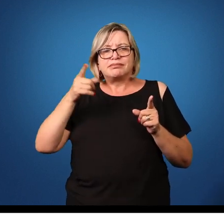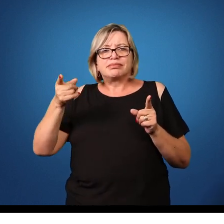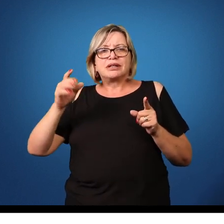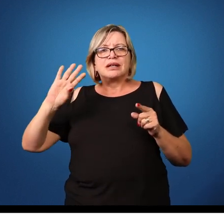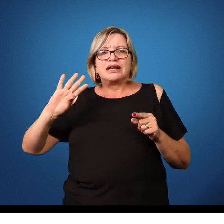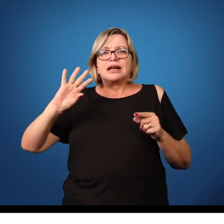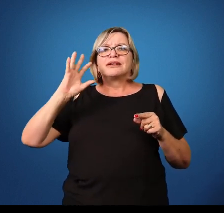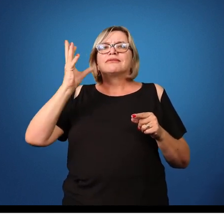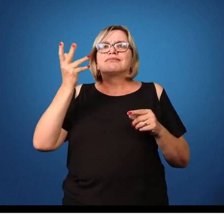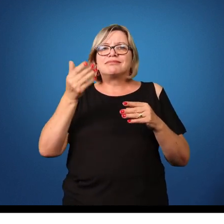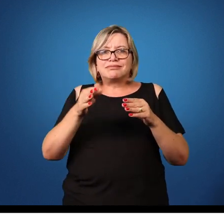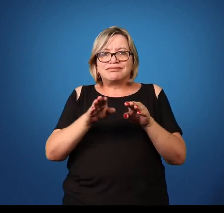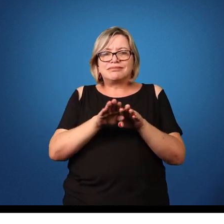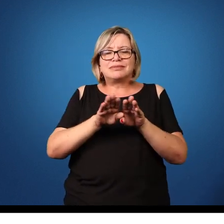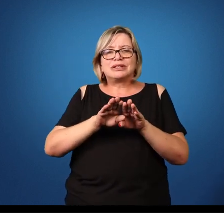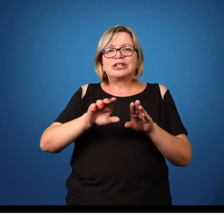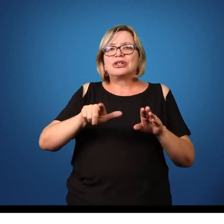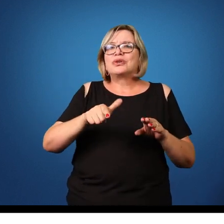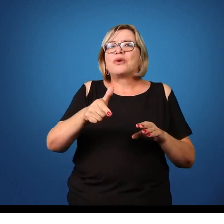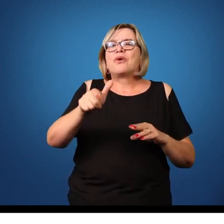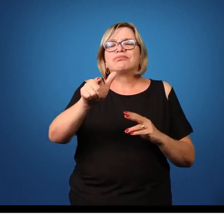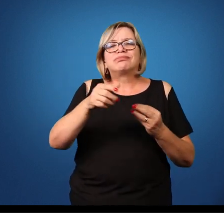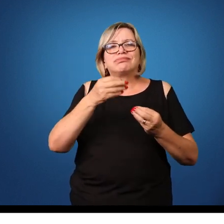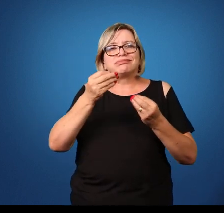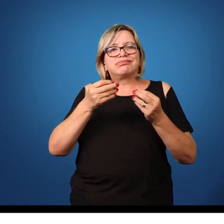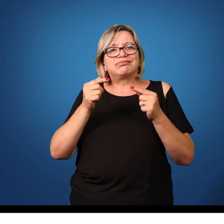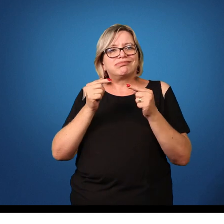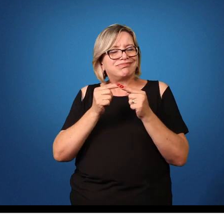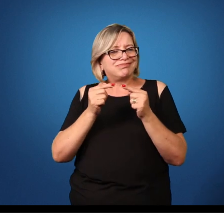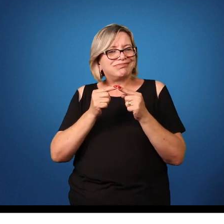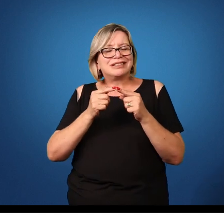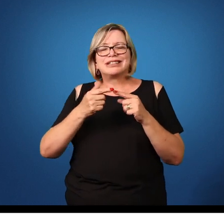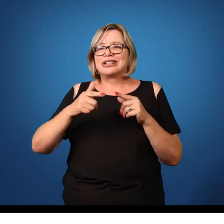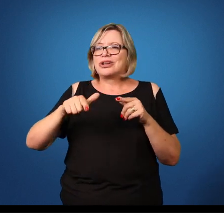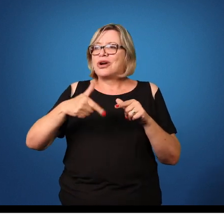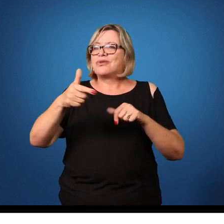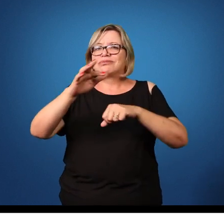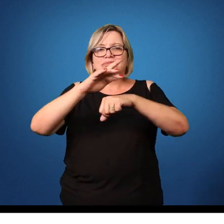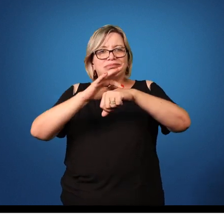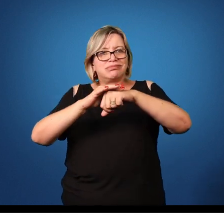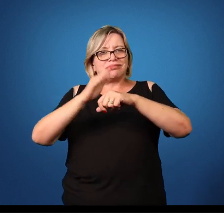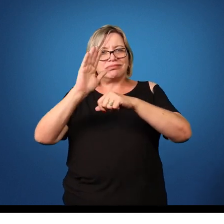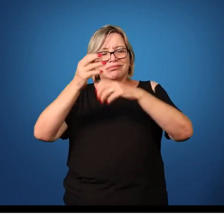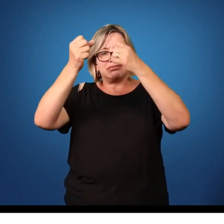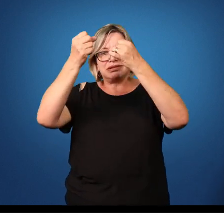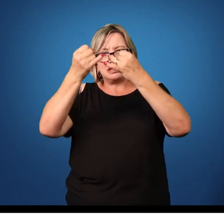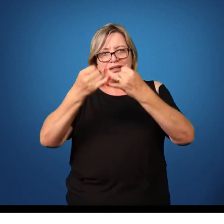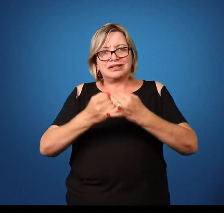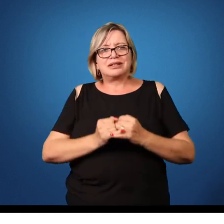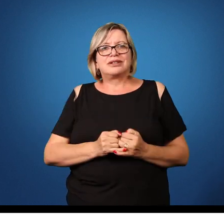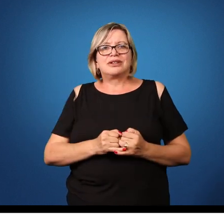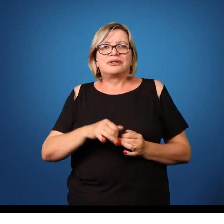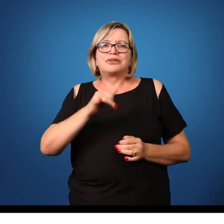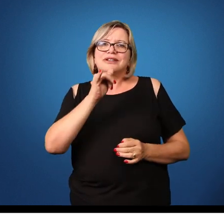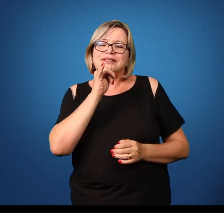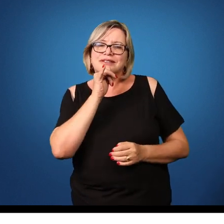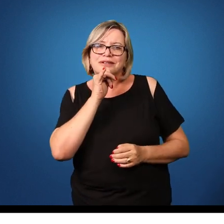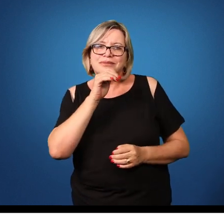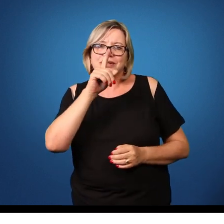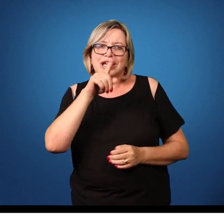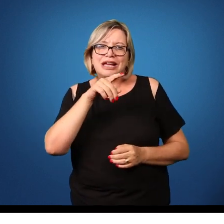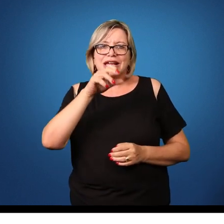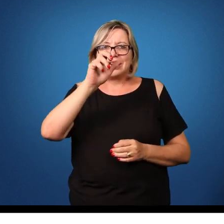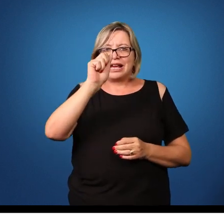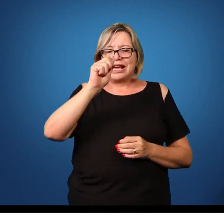nos outros indivíduos relacionados às outras doenças que nós comentamos anteriormente. Um exemplo é o caso da